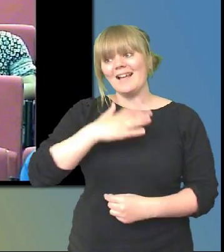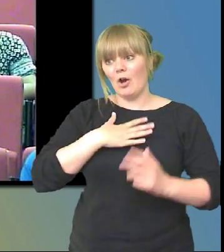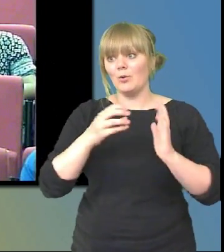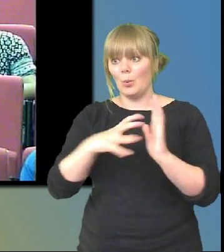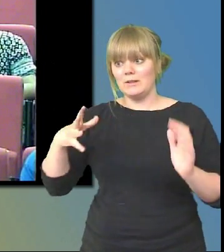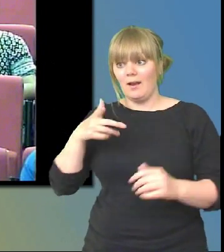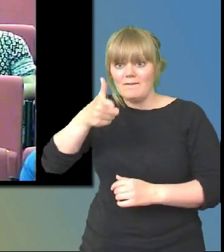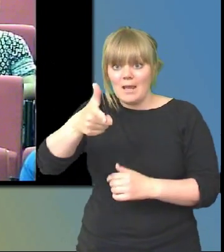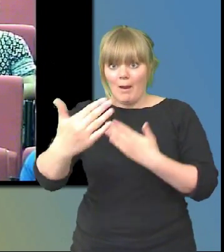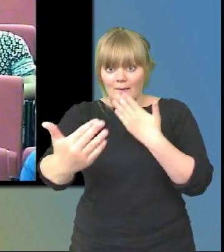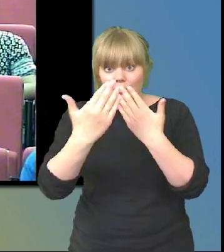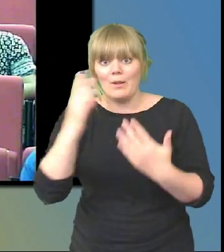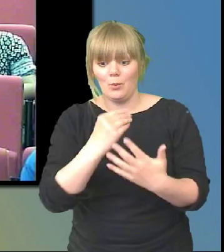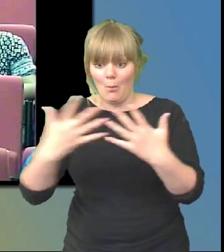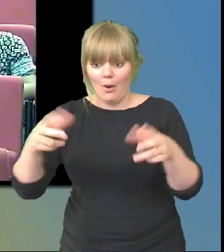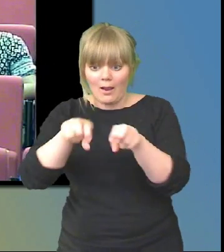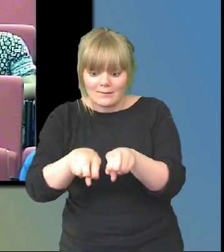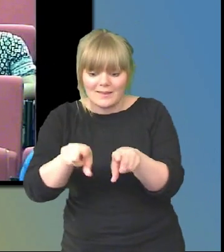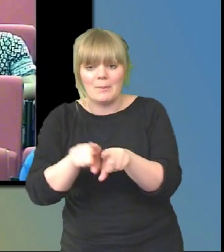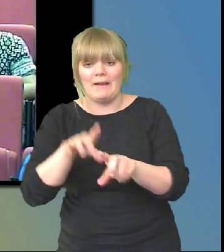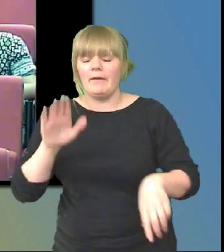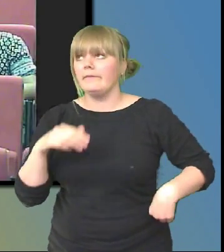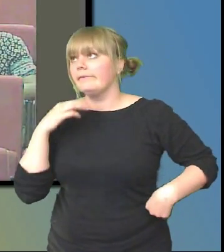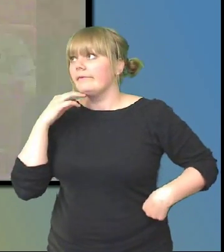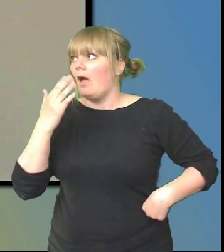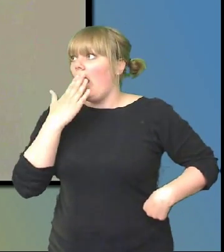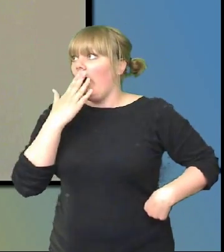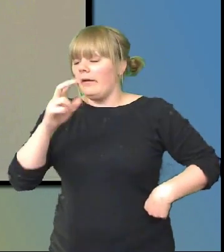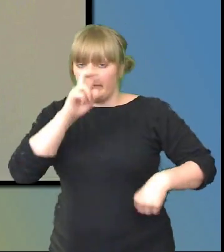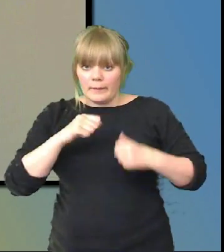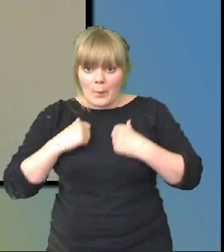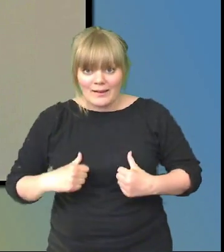han klart snart? Och det tänker man inte på här, men man sitter och tittar på det live, då blir det jätteroligt.